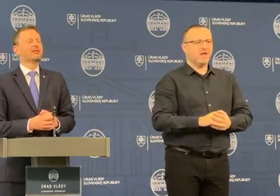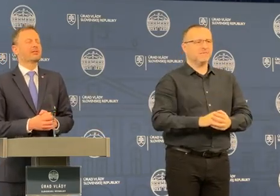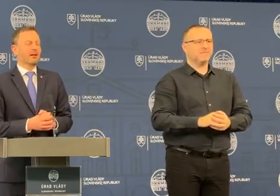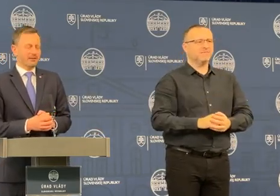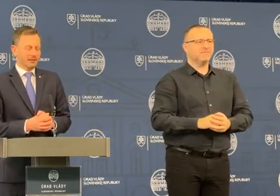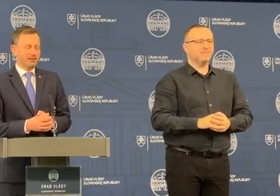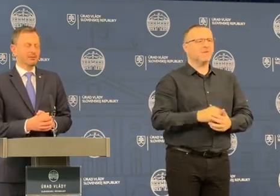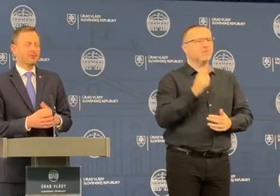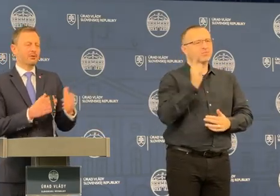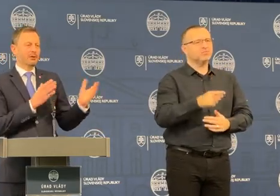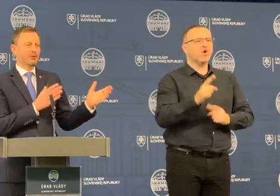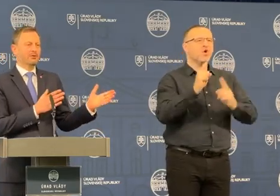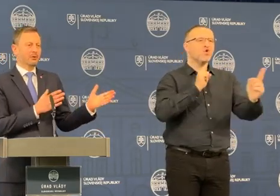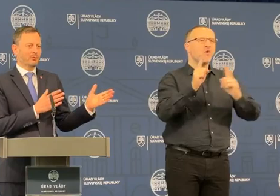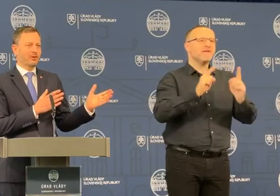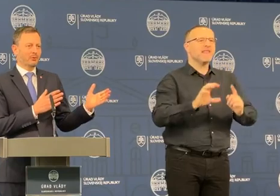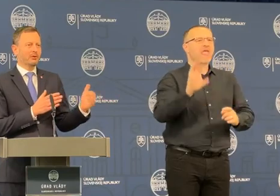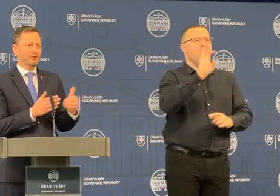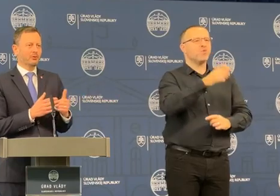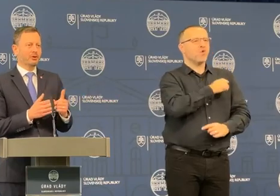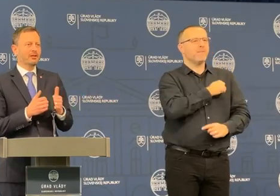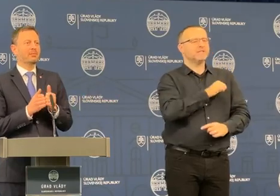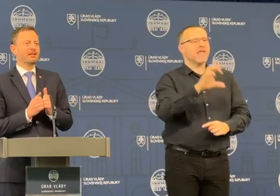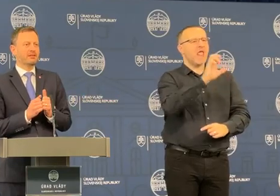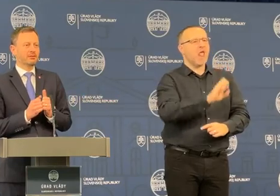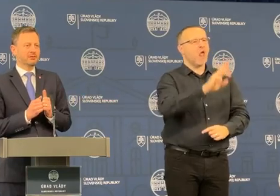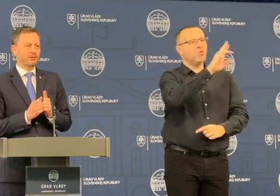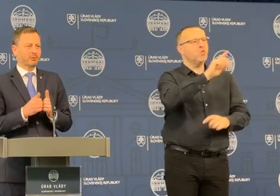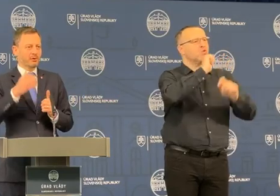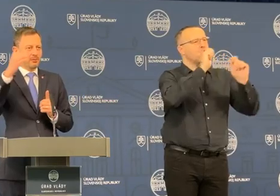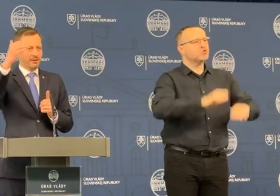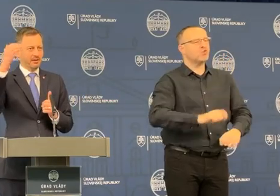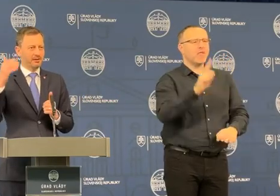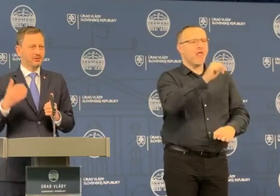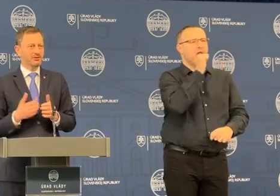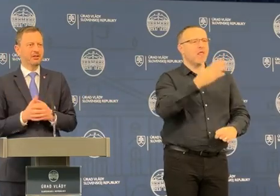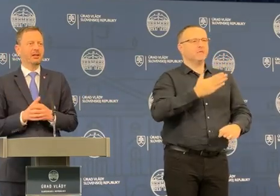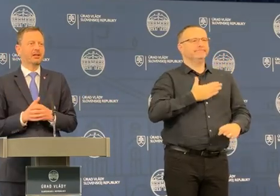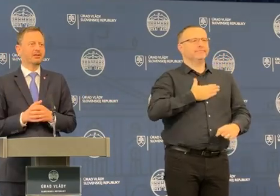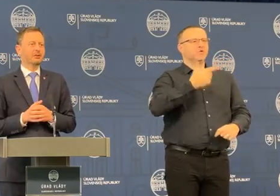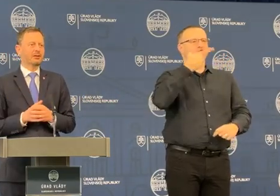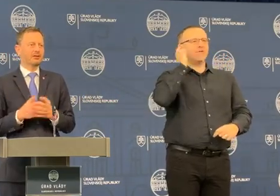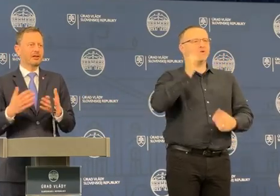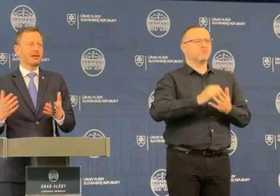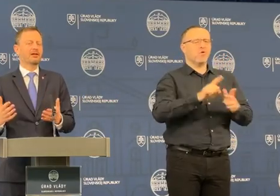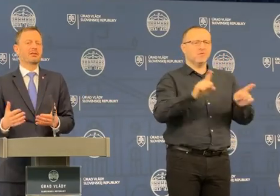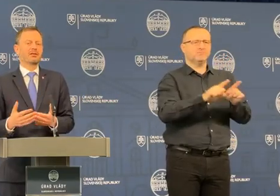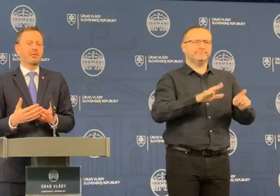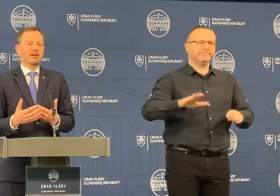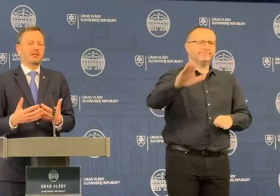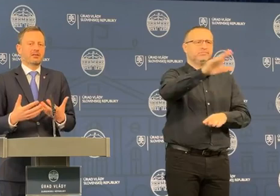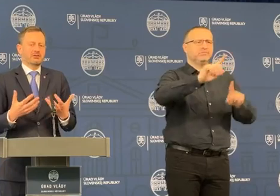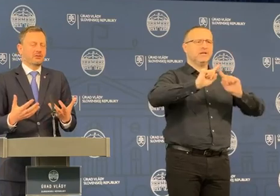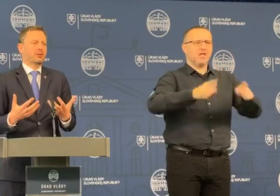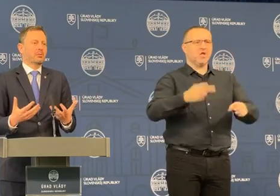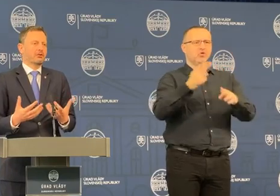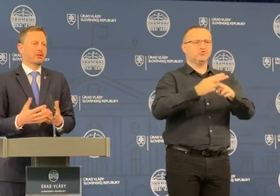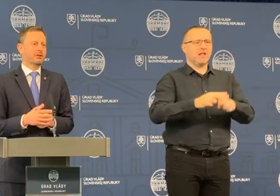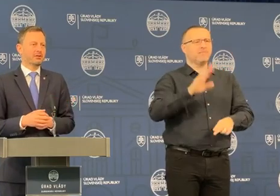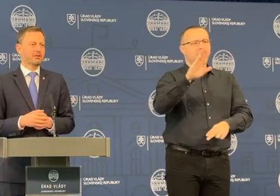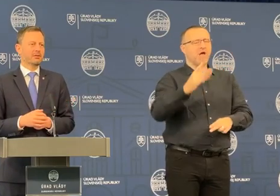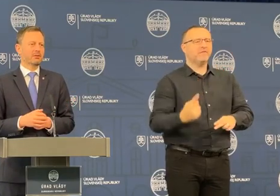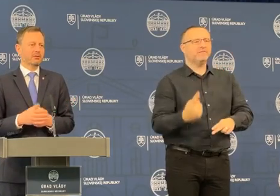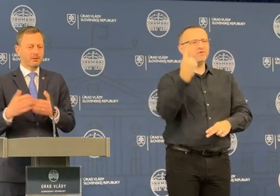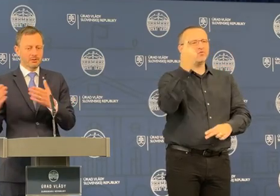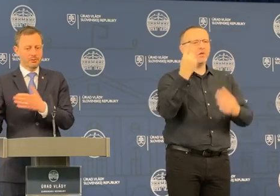z Eurokomisie. Tak, tak, tak, bolo na úrovni Európskej únie rozhodnuté. nielen pre Slovensko, to bolo aj pre ďalšie krajiny, ktoré teda mali ten vysoký